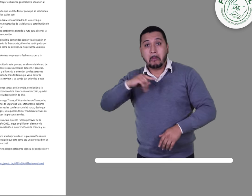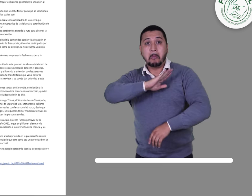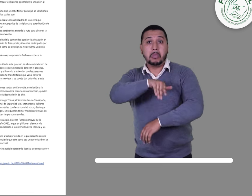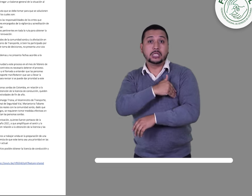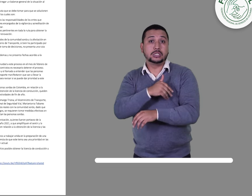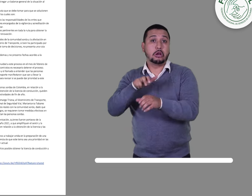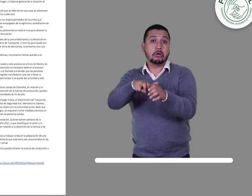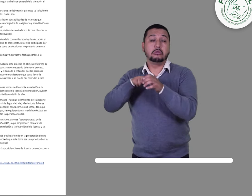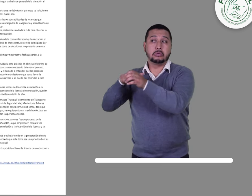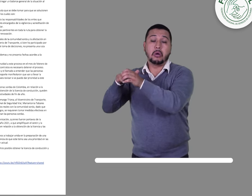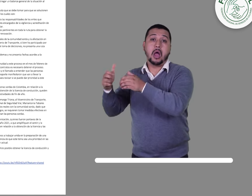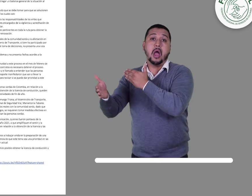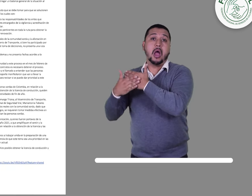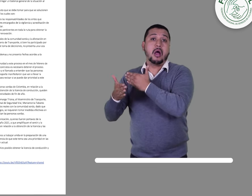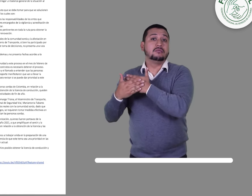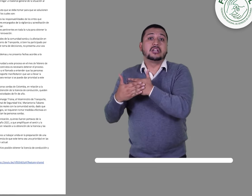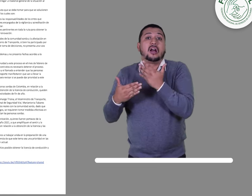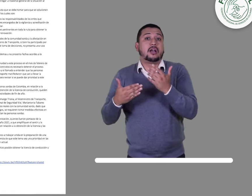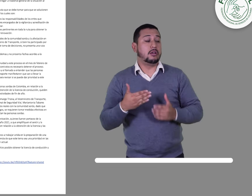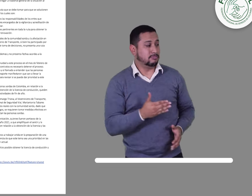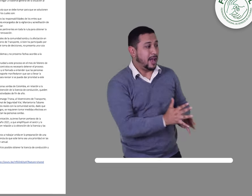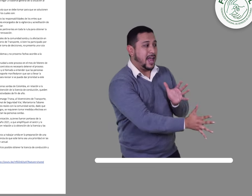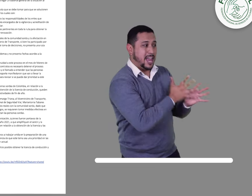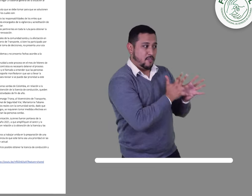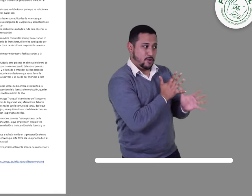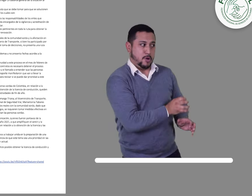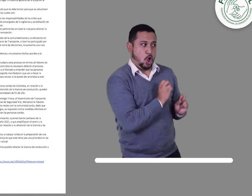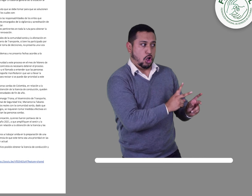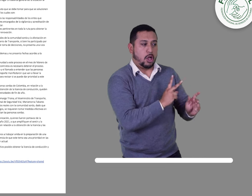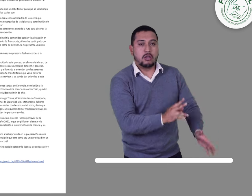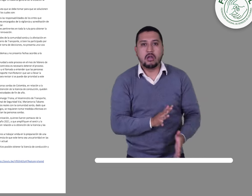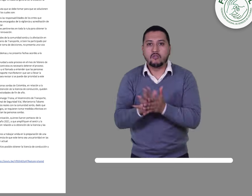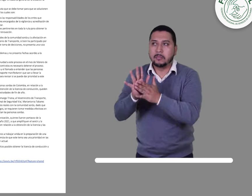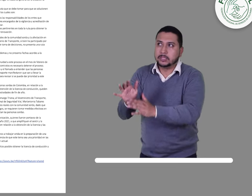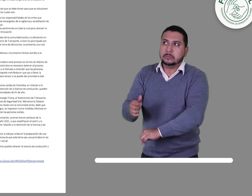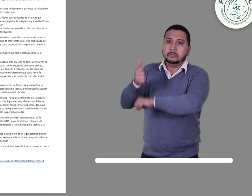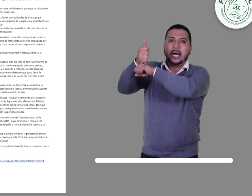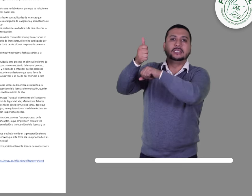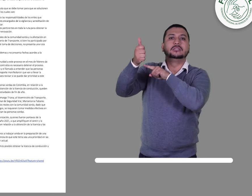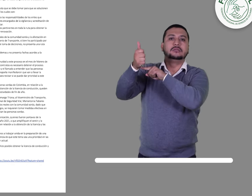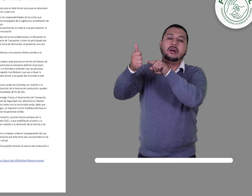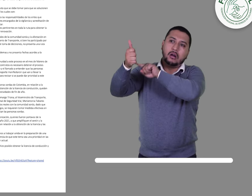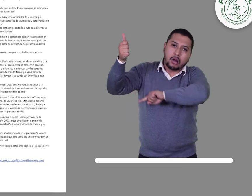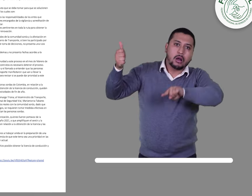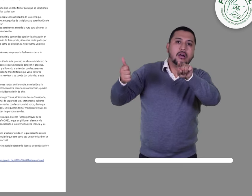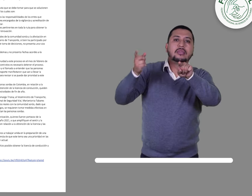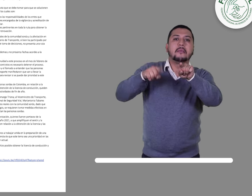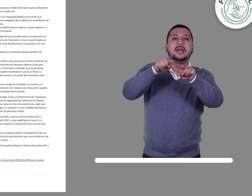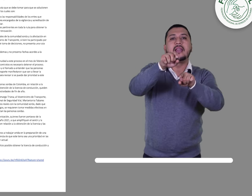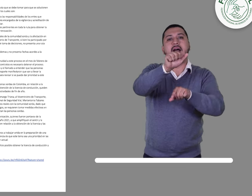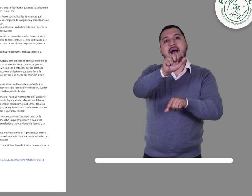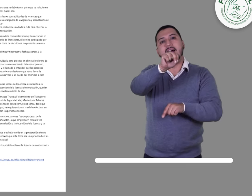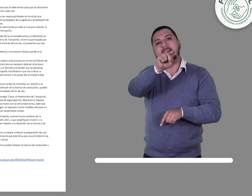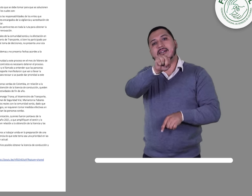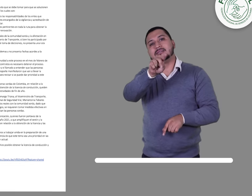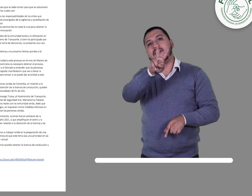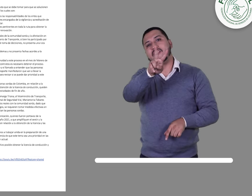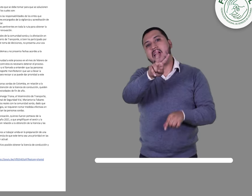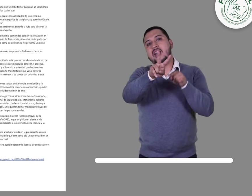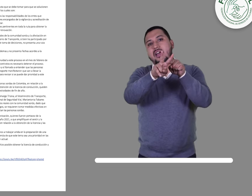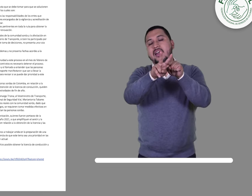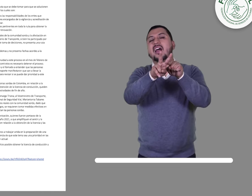más, desde el Ministerio de Transporte manifestaron que van a llevar la información al jefe de cartera y a la